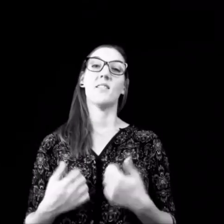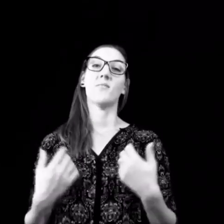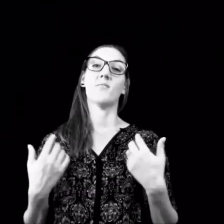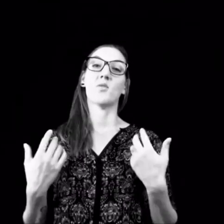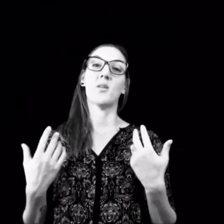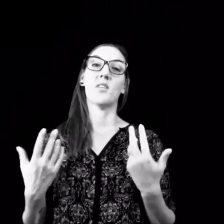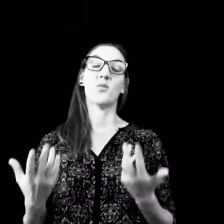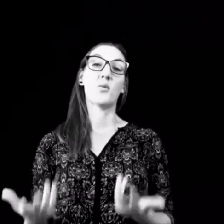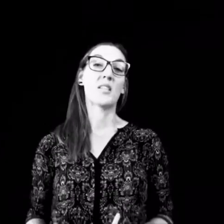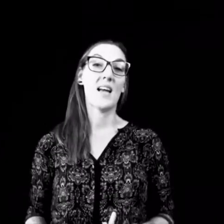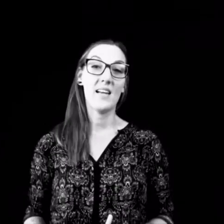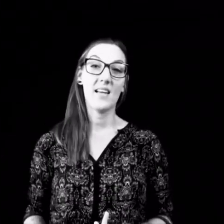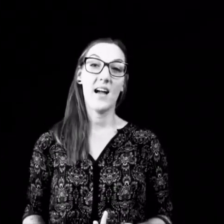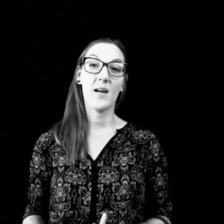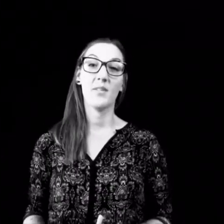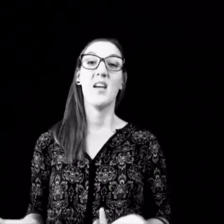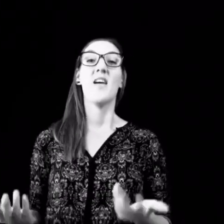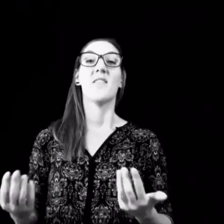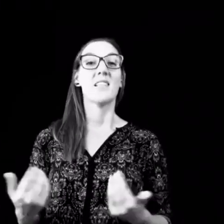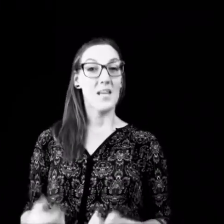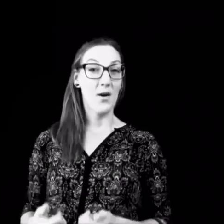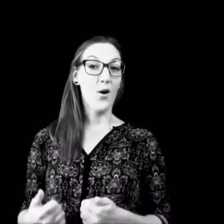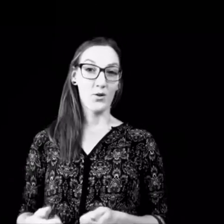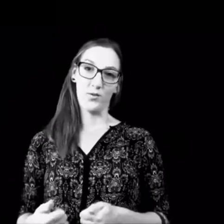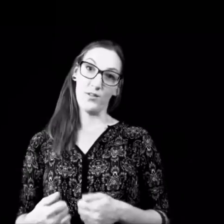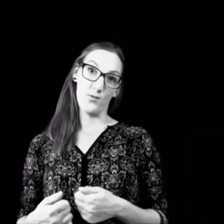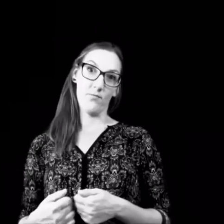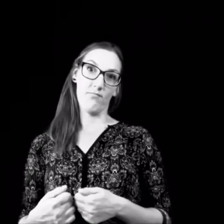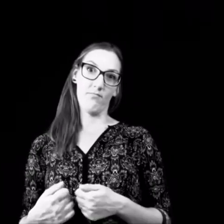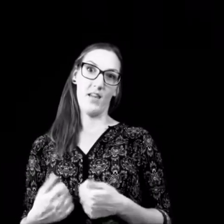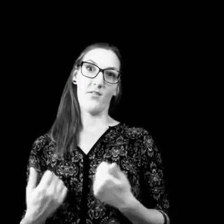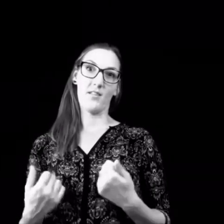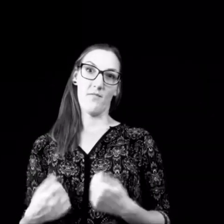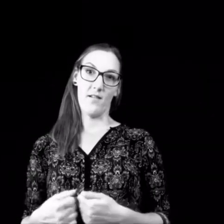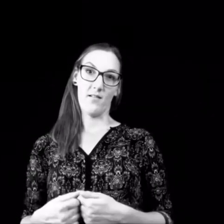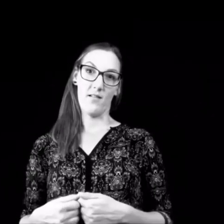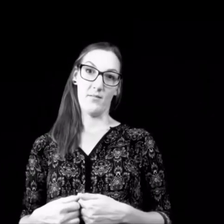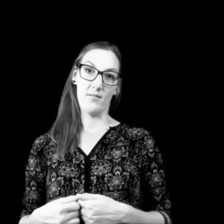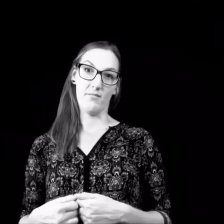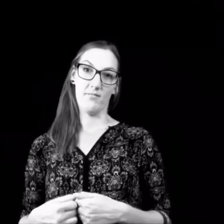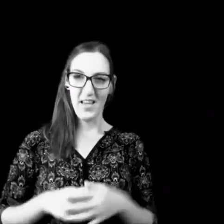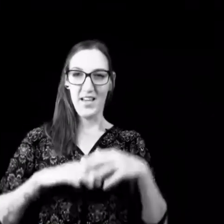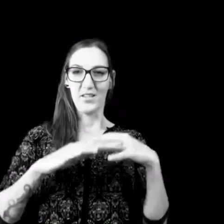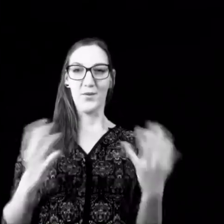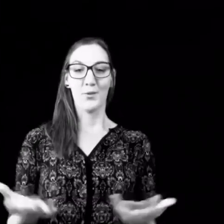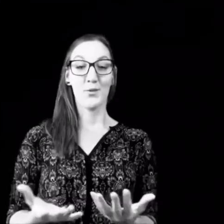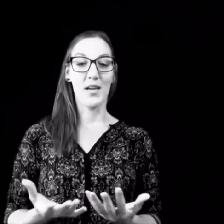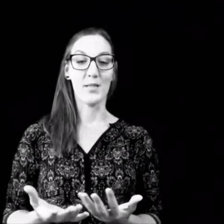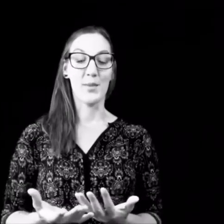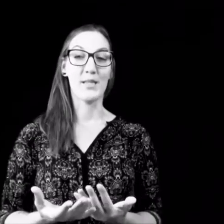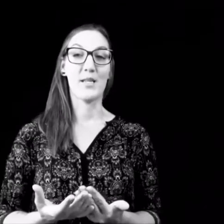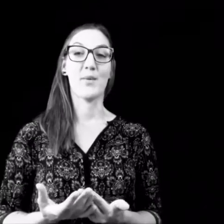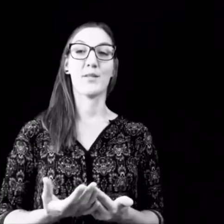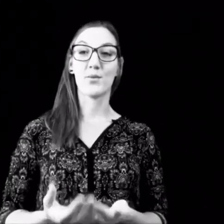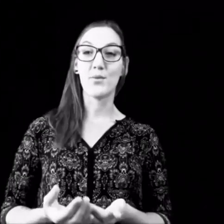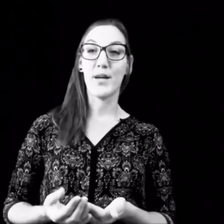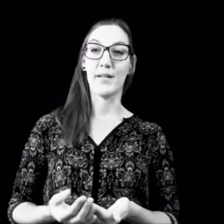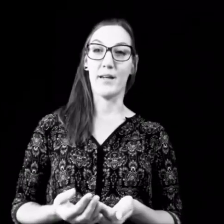zu dem ich ein hohes Anliegen habe, weil ich selber auch schon dazu etwas erfahren habe. Schauen wir uns zuerst mal das Thema Gesundheit an.